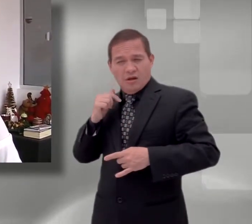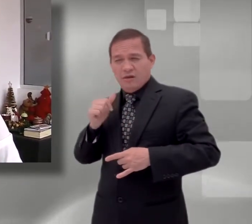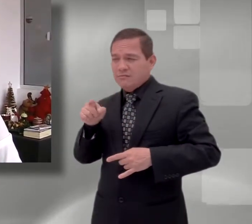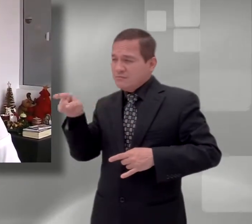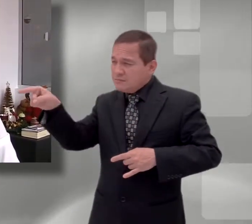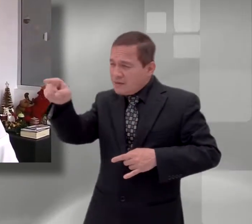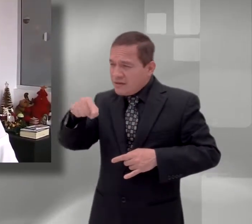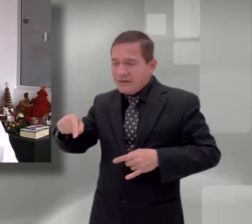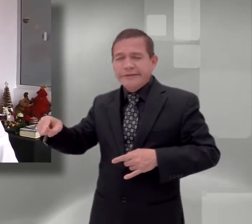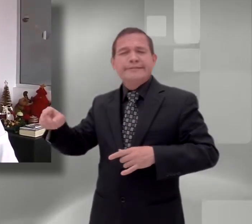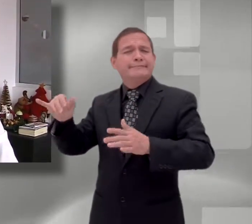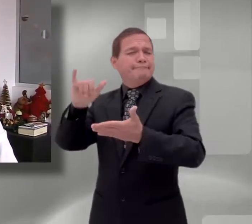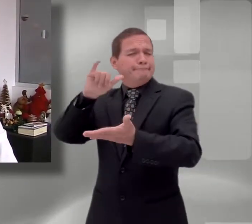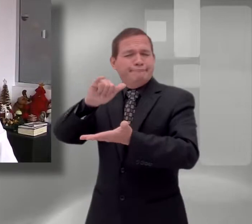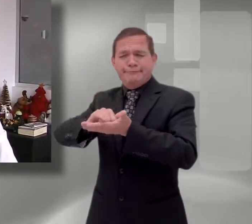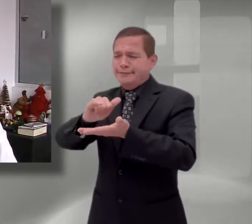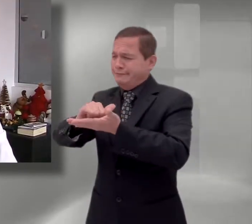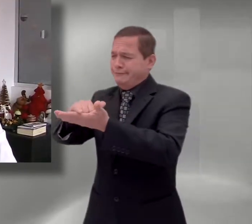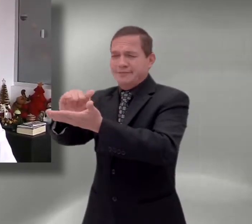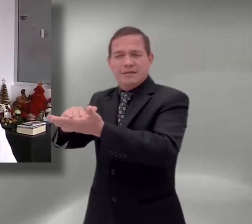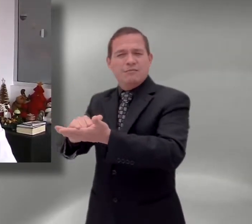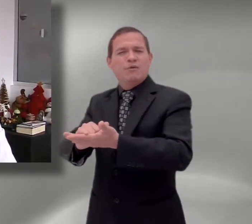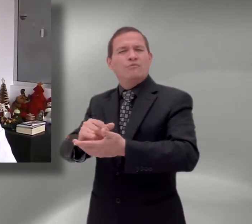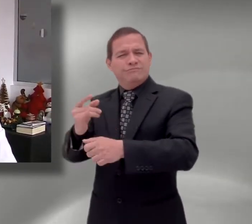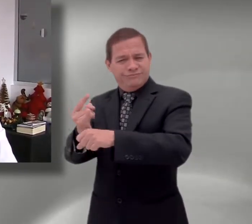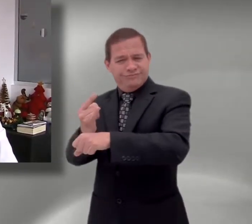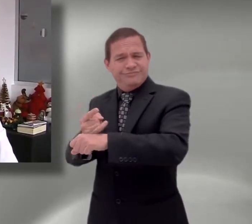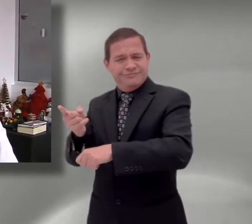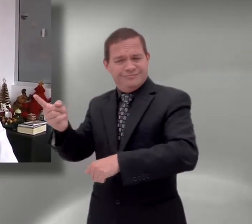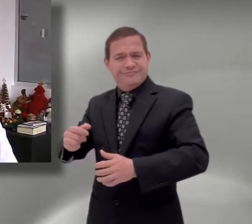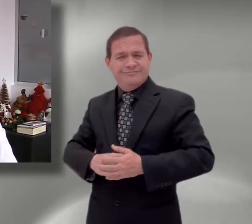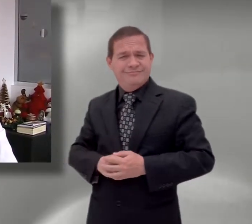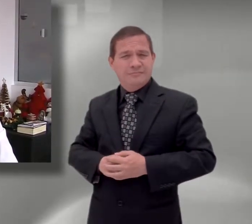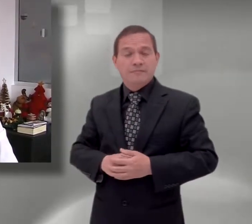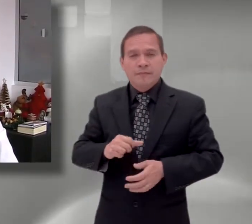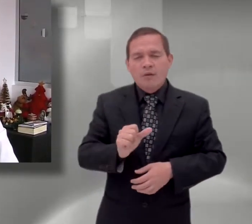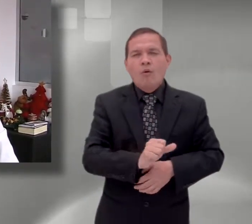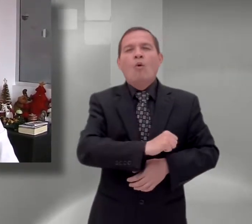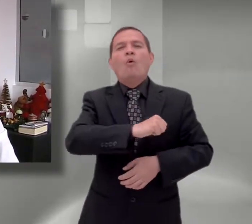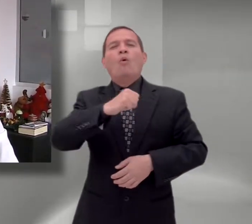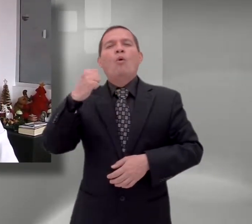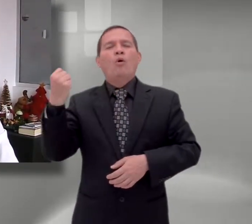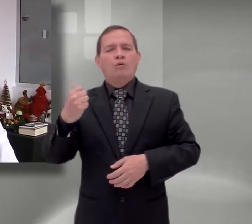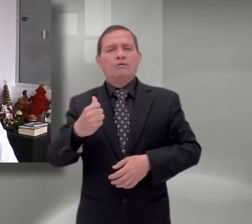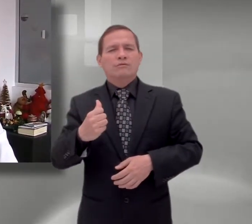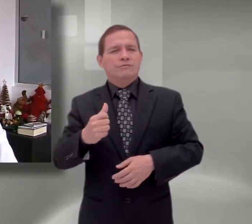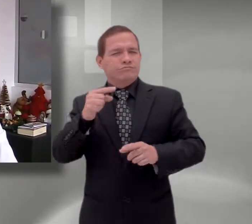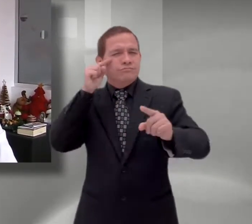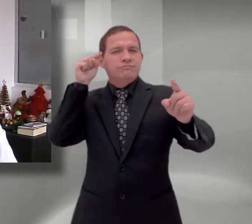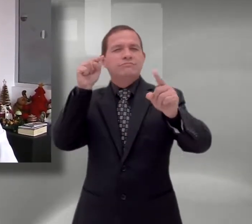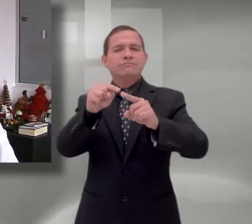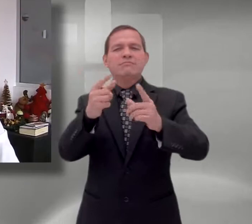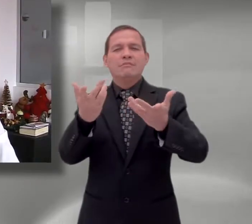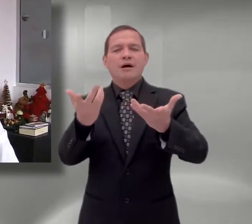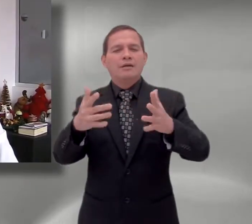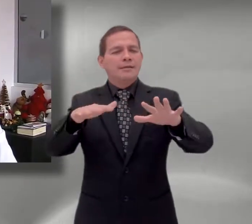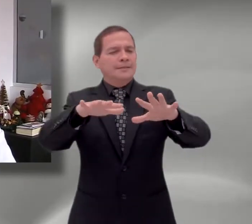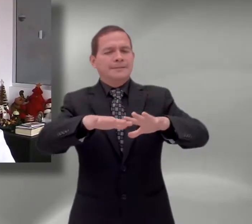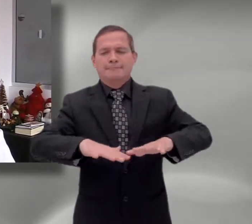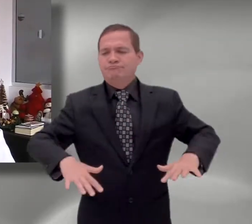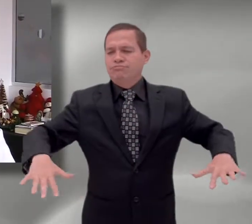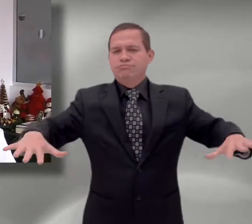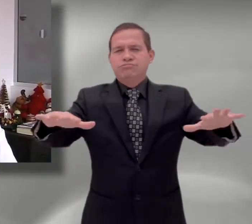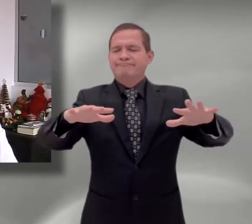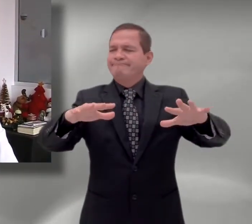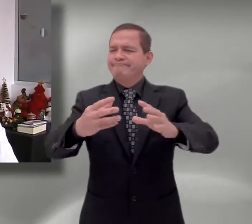objetivos importantes que tenemos con este centro virtual es el de conformar escenarios para la expresión y